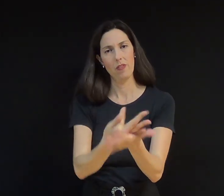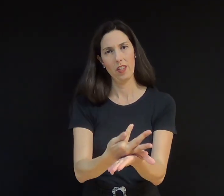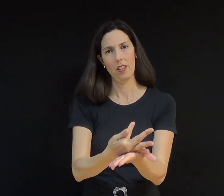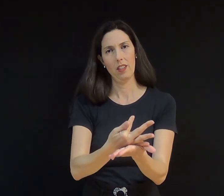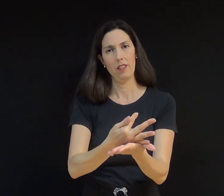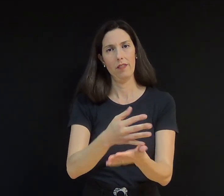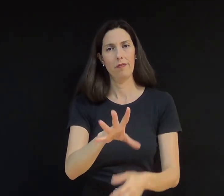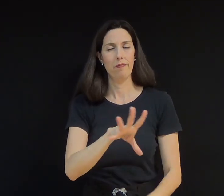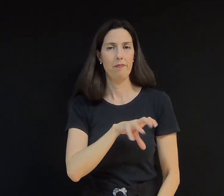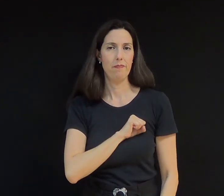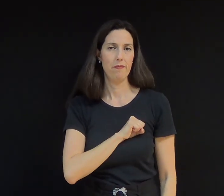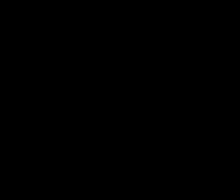Uma-se ao decide espalhar